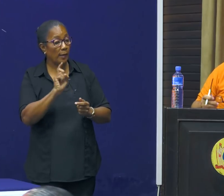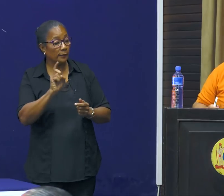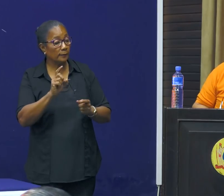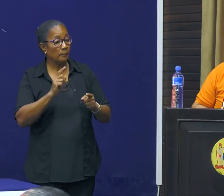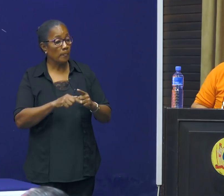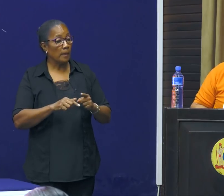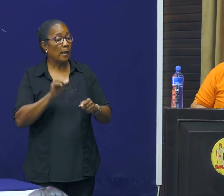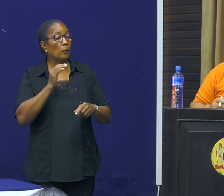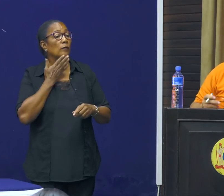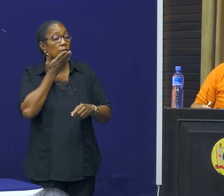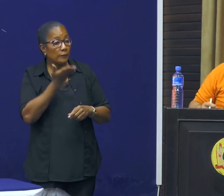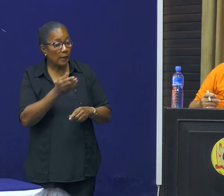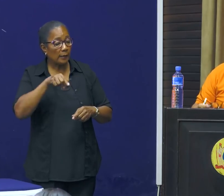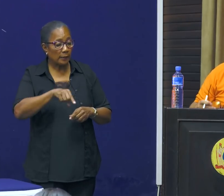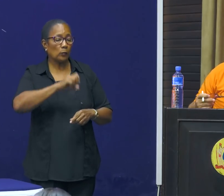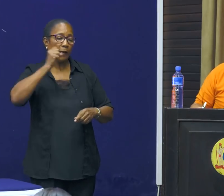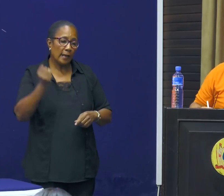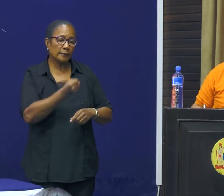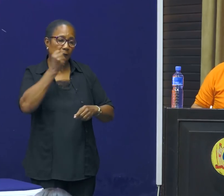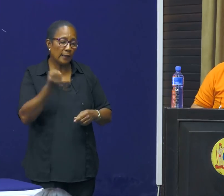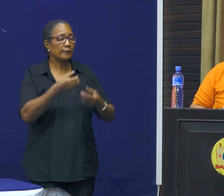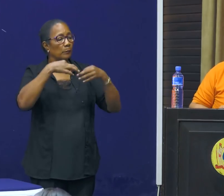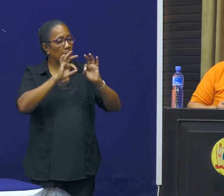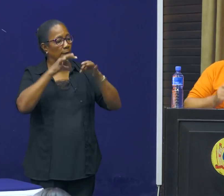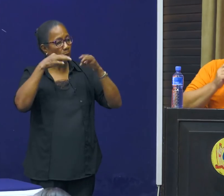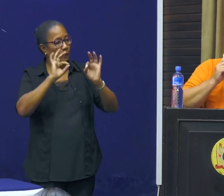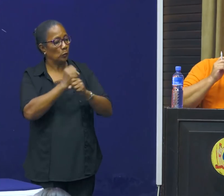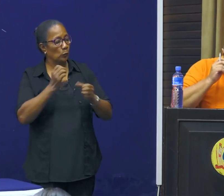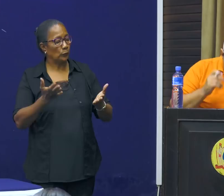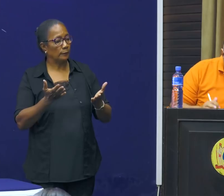En we roepen op dus dat we dit steeds beter en beter en beter maken.